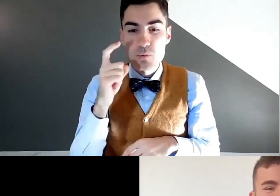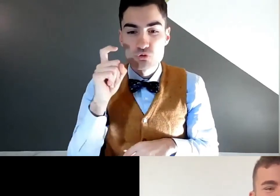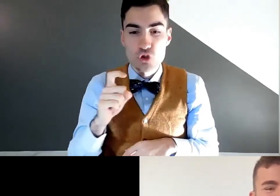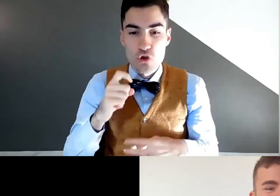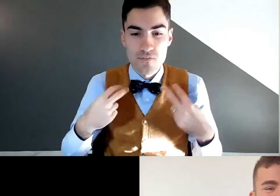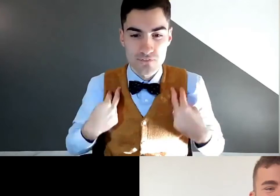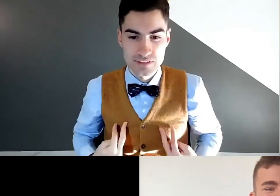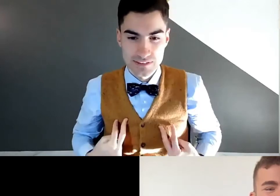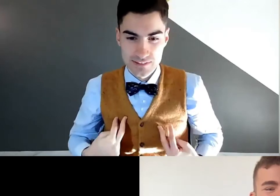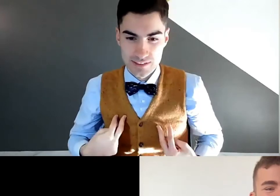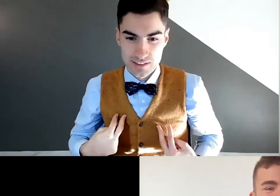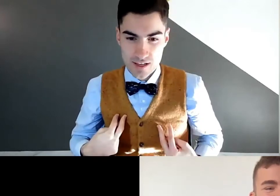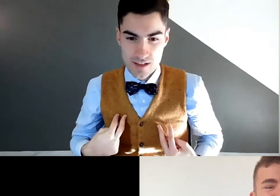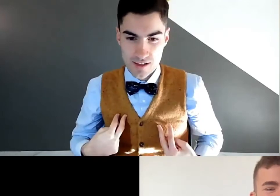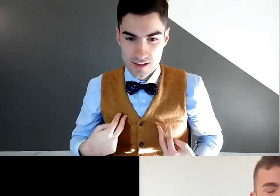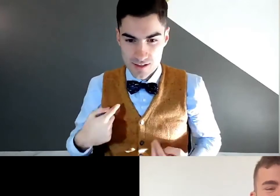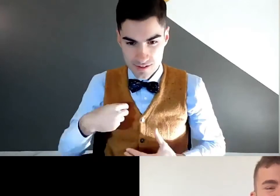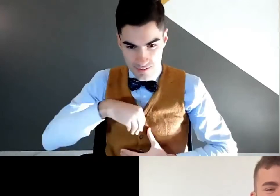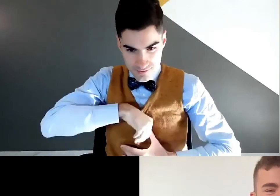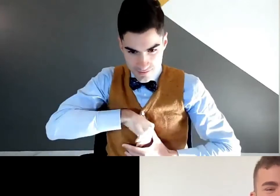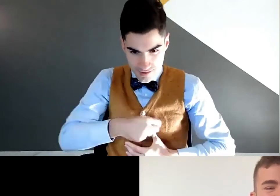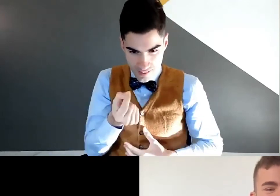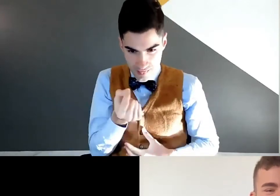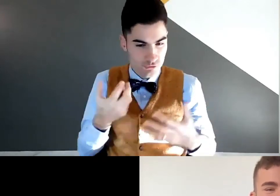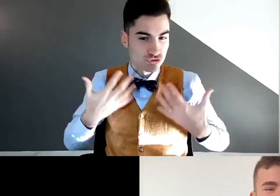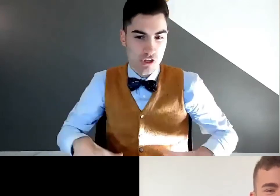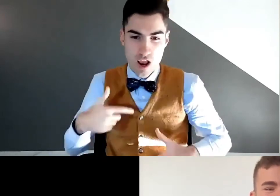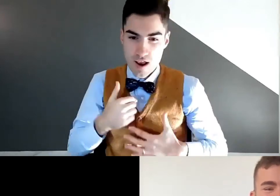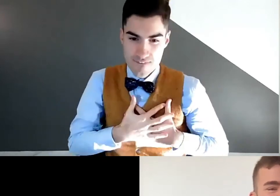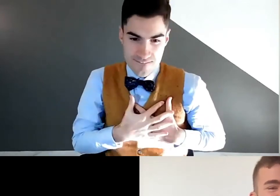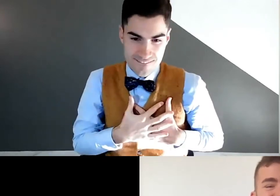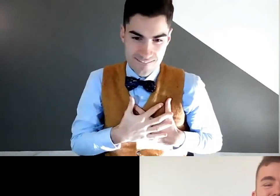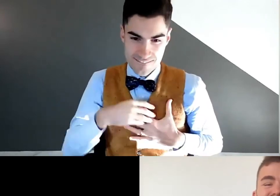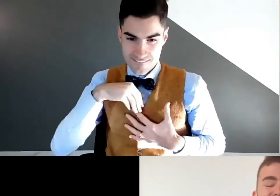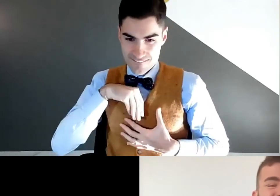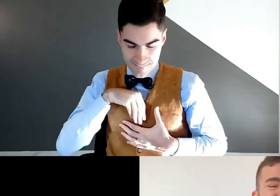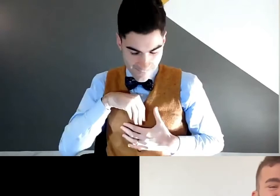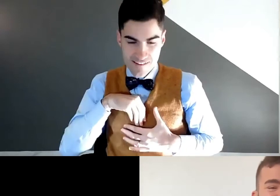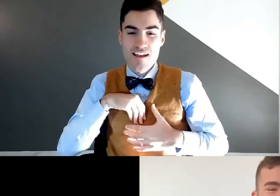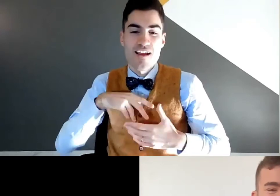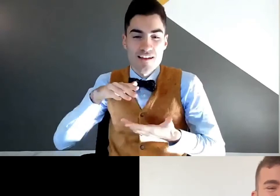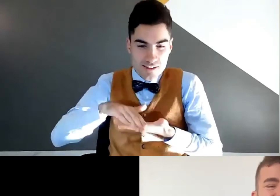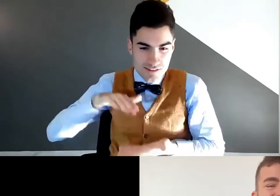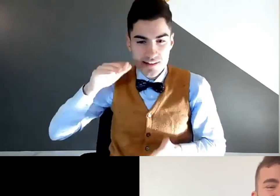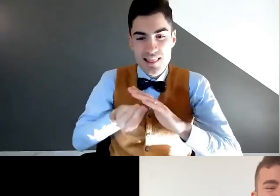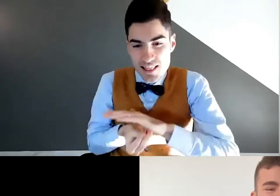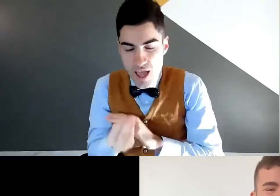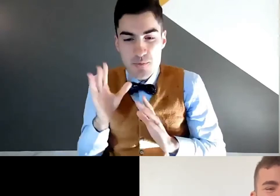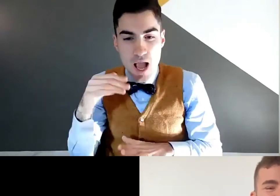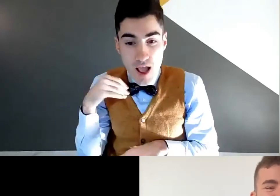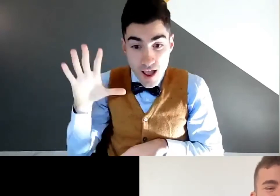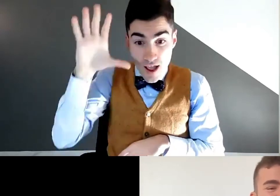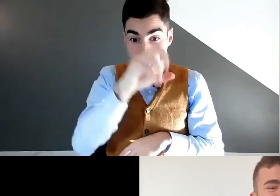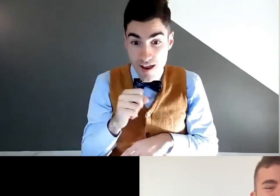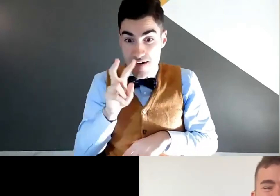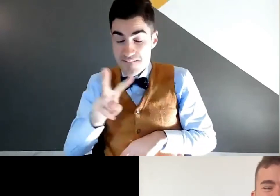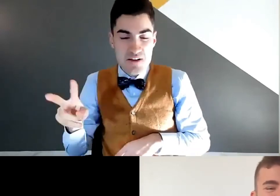Allora, per me è partito dal mio primo giorno. Era dentro di me, c'era già quel semino dentro di me